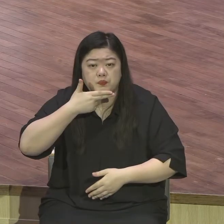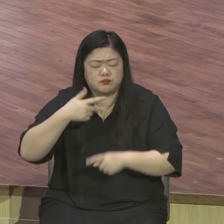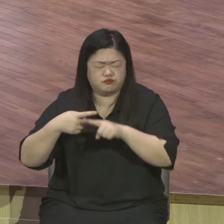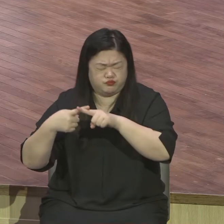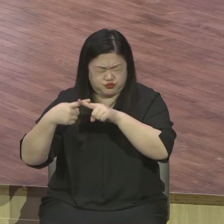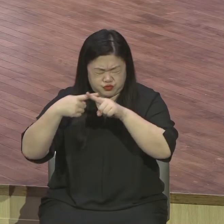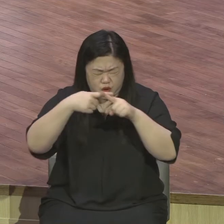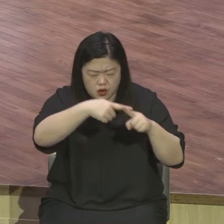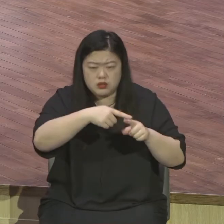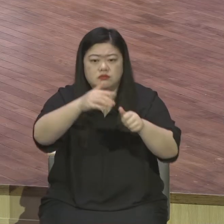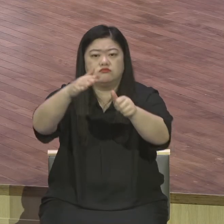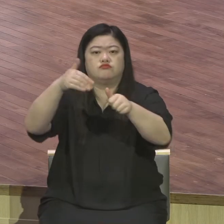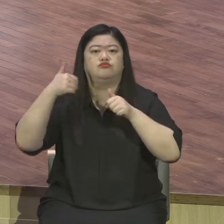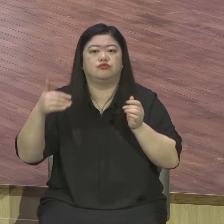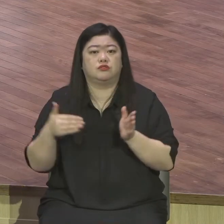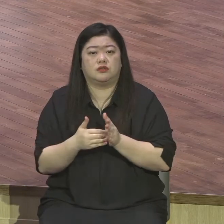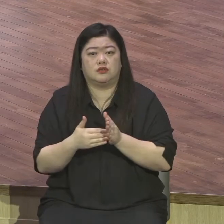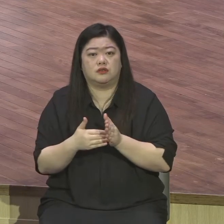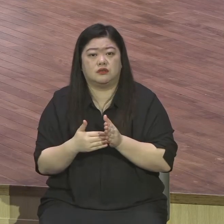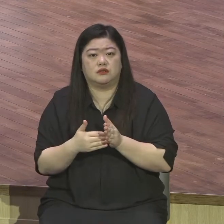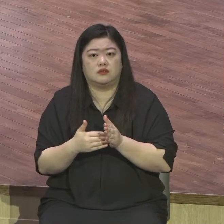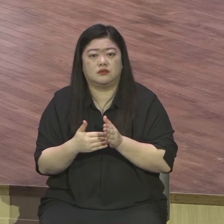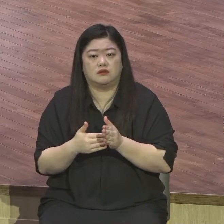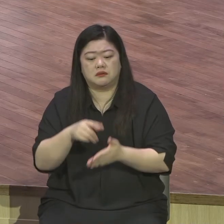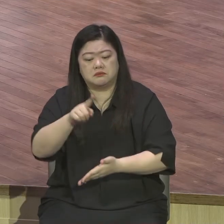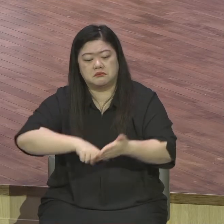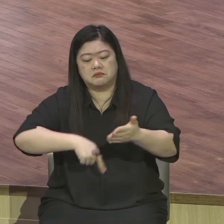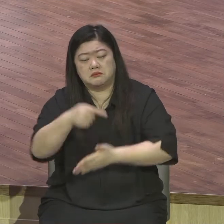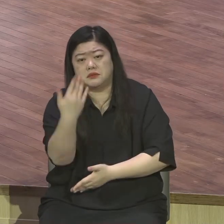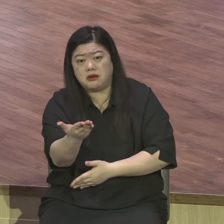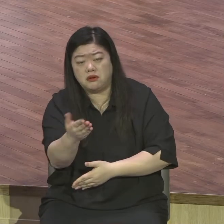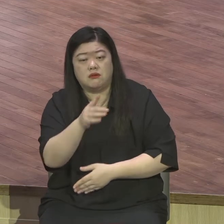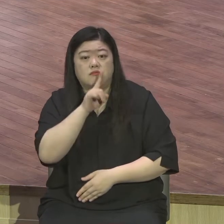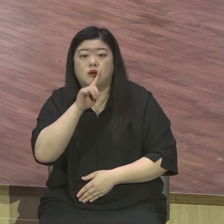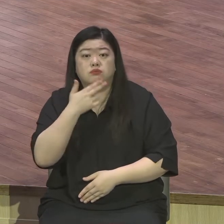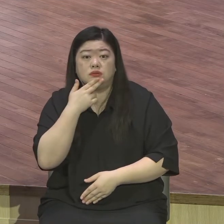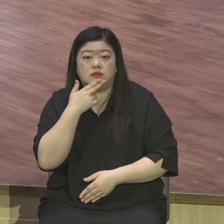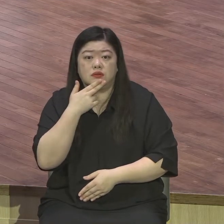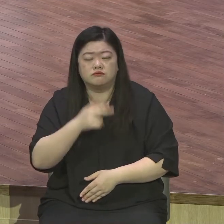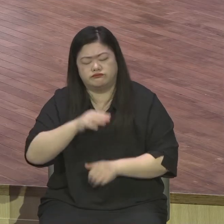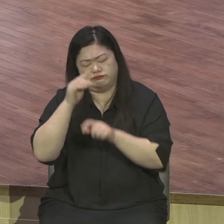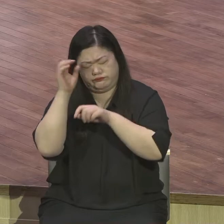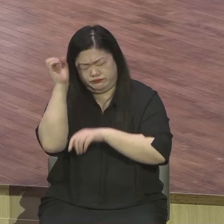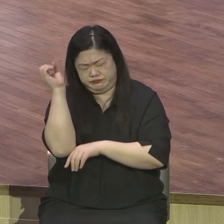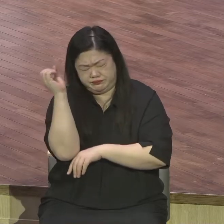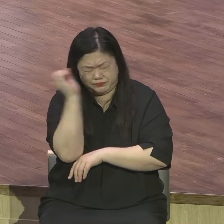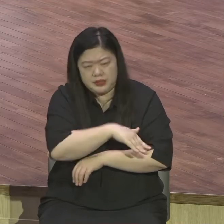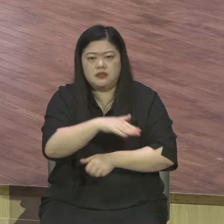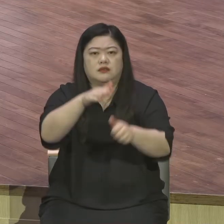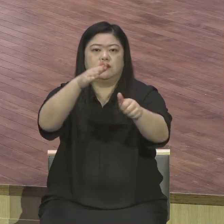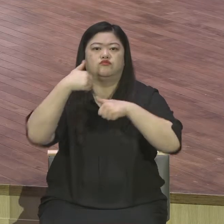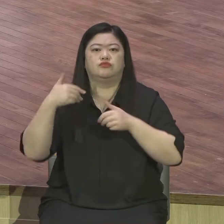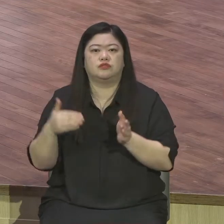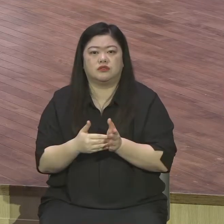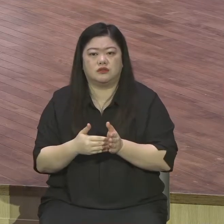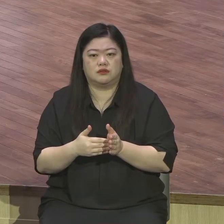얼마나 감사합니까 무조건적으로 그래서 우리보다 착한 사람이 종교인들이 더 많아요